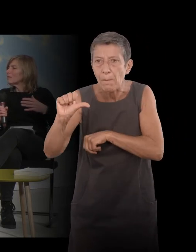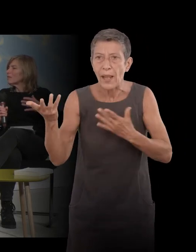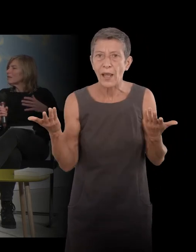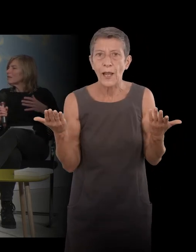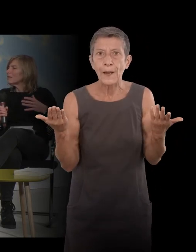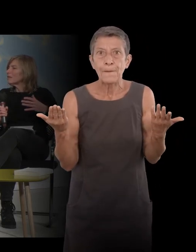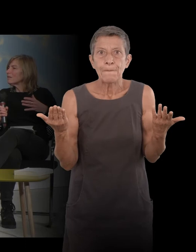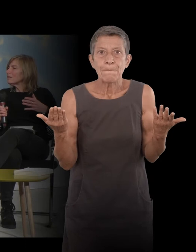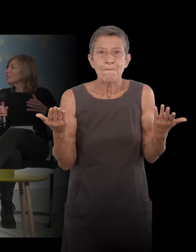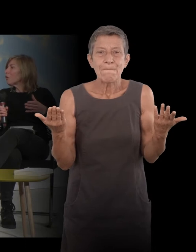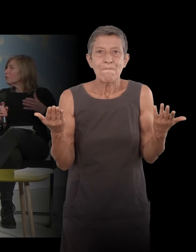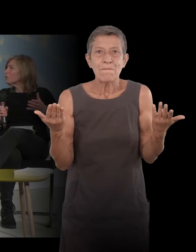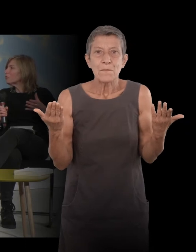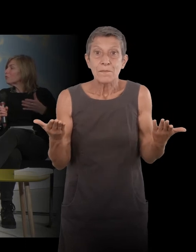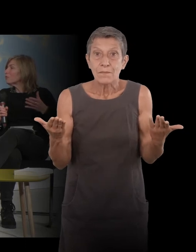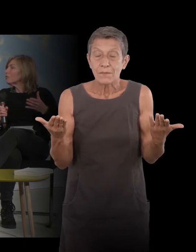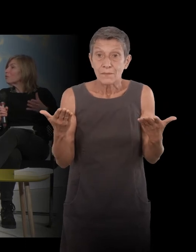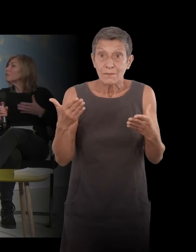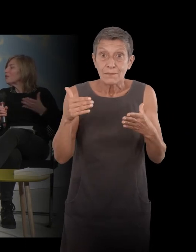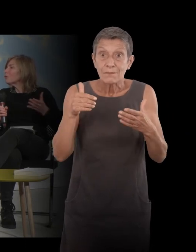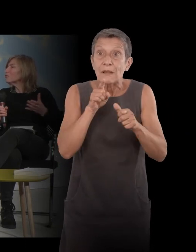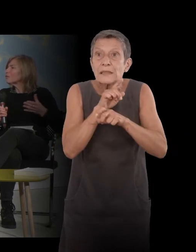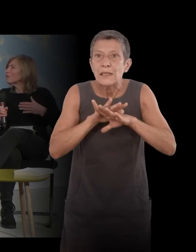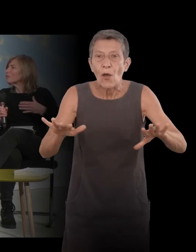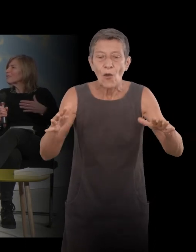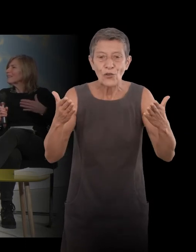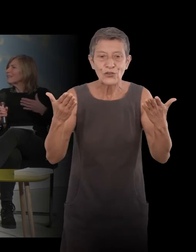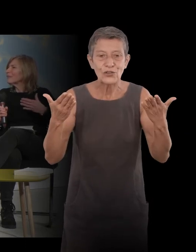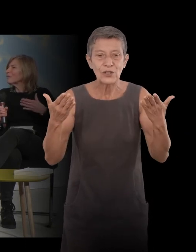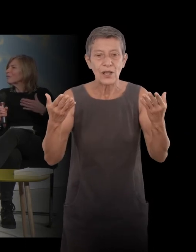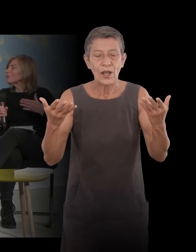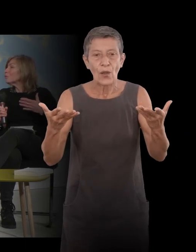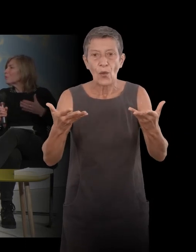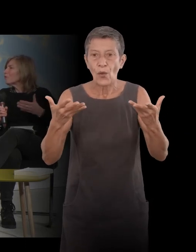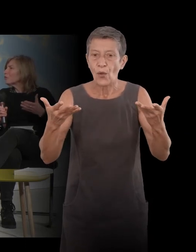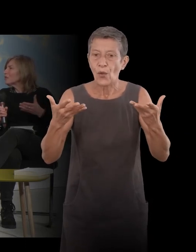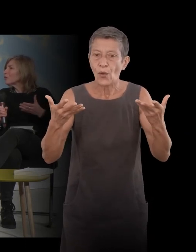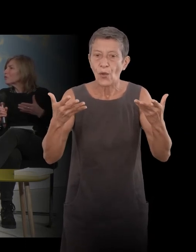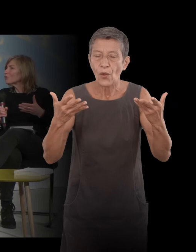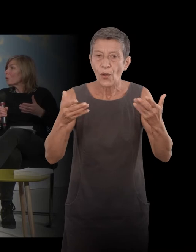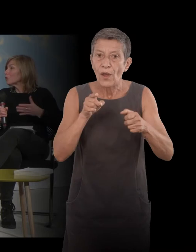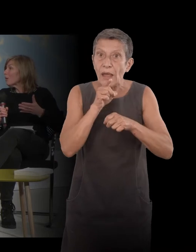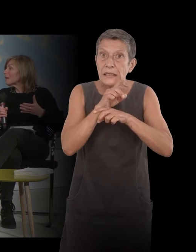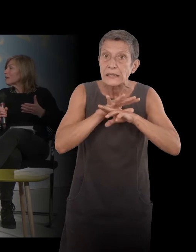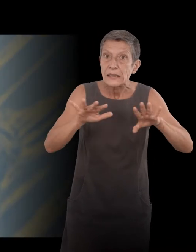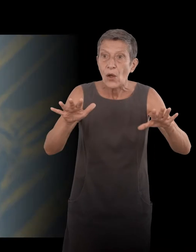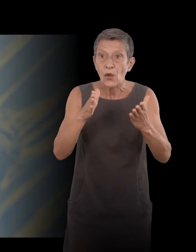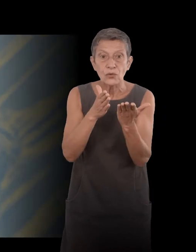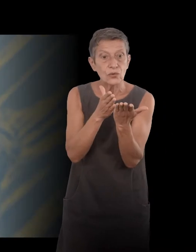silences, le silence, le sens que peut avoir le silence je crois est assez important